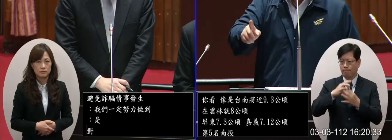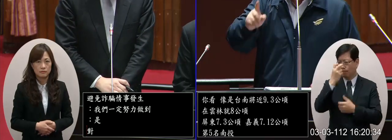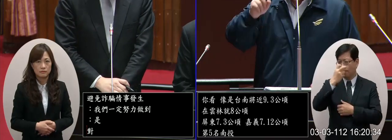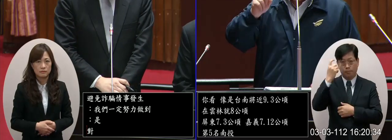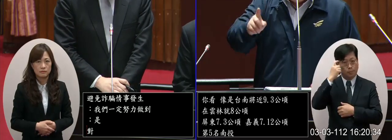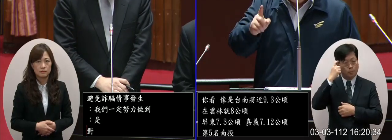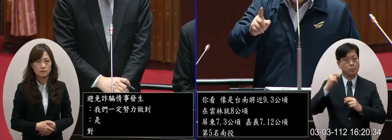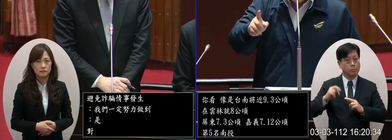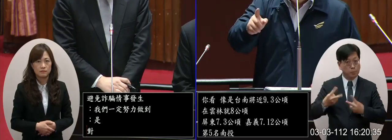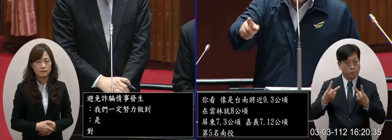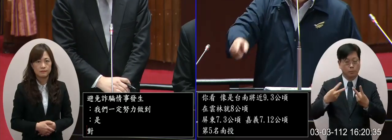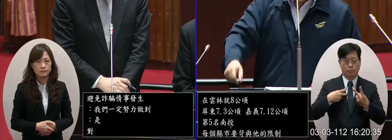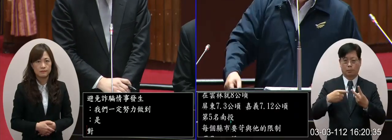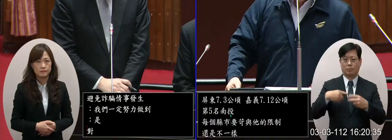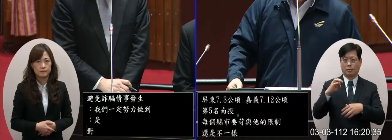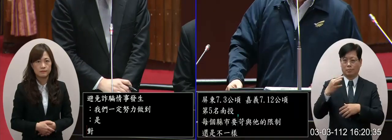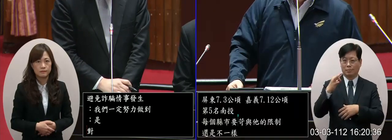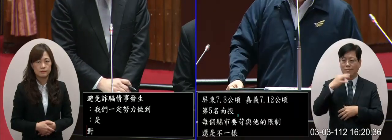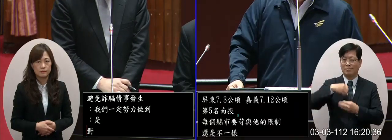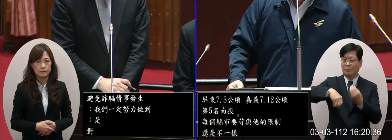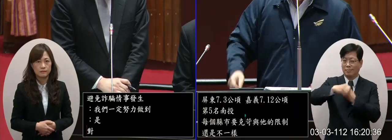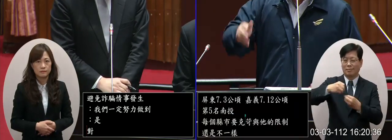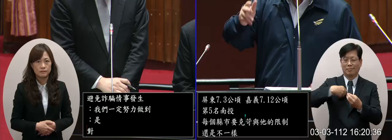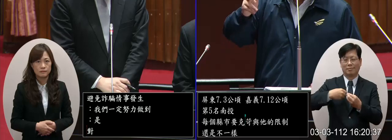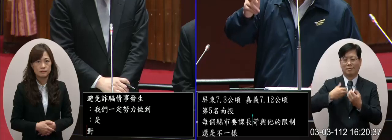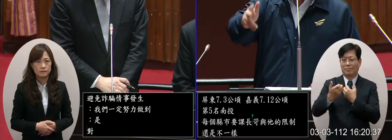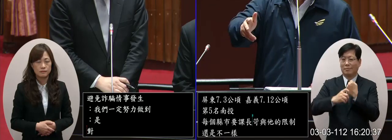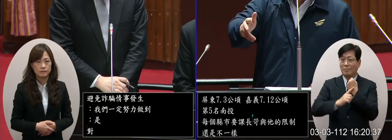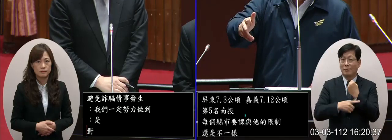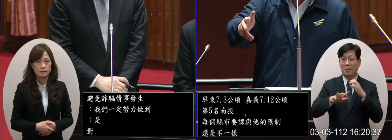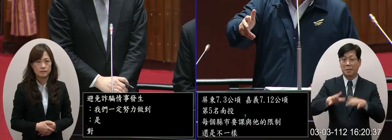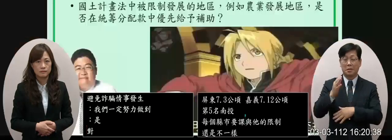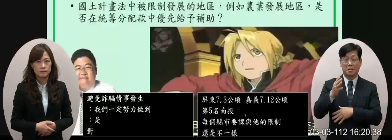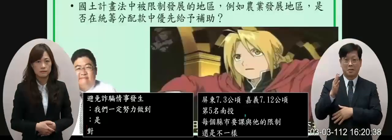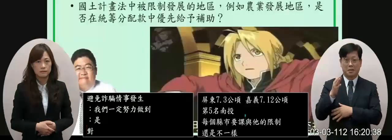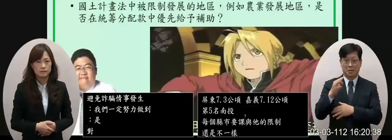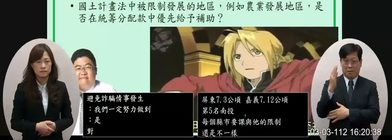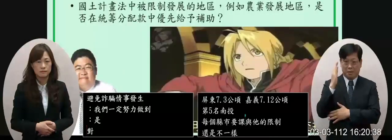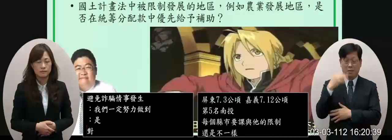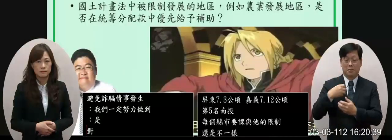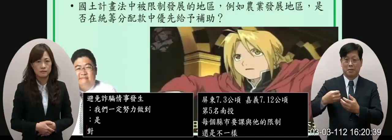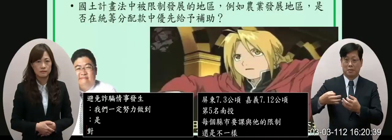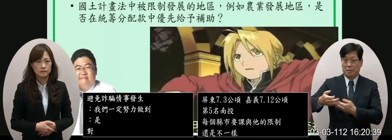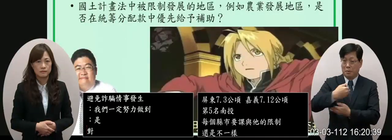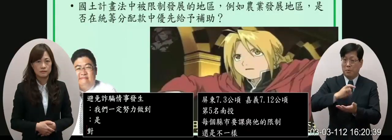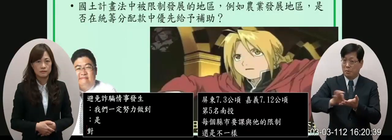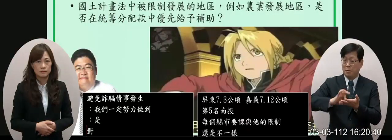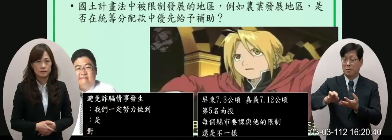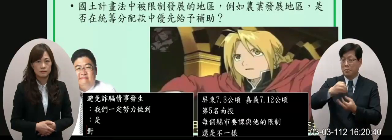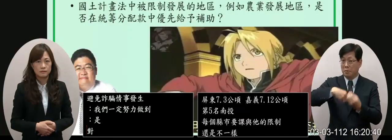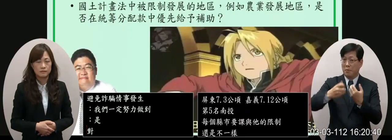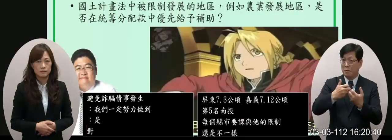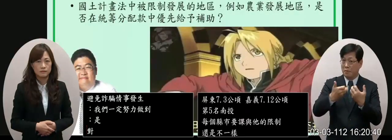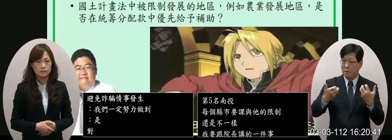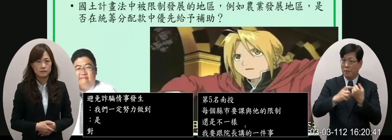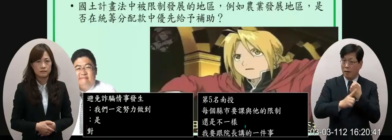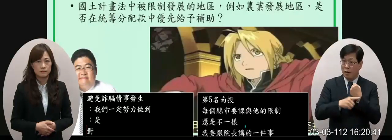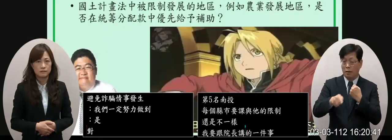整財政收支劃分法目前的財政收支劃分法呢它就很單純的它就是說